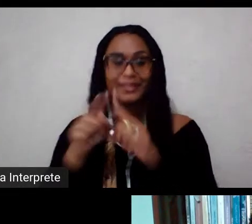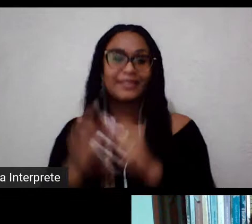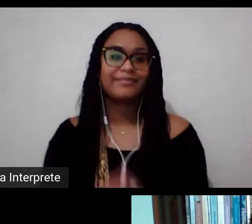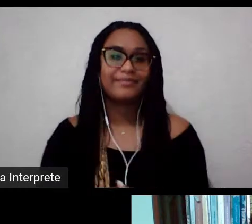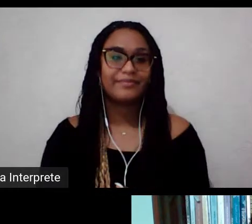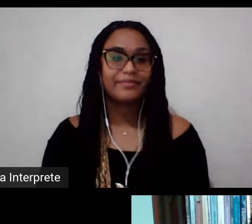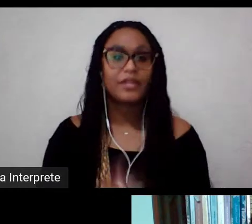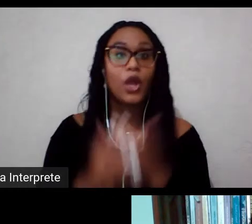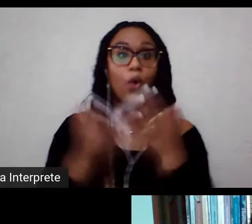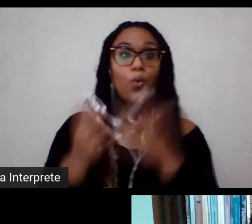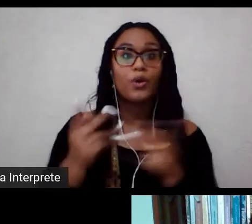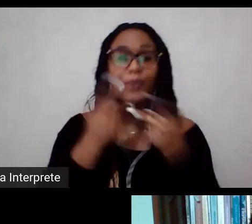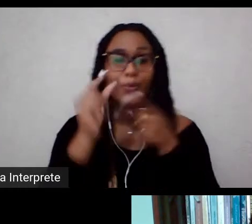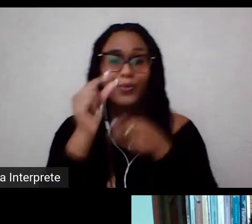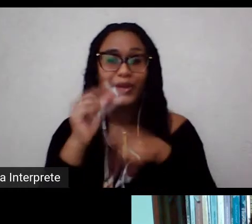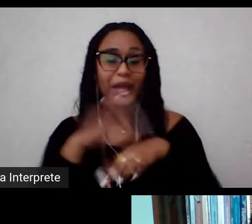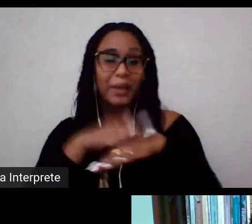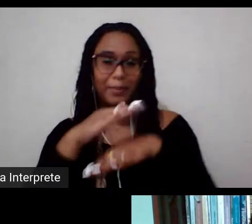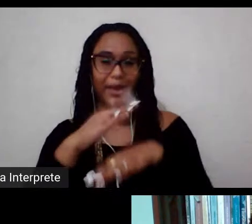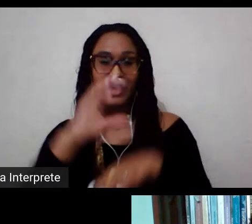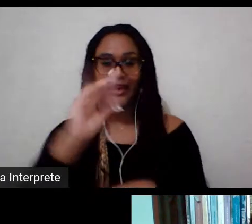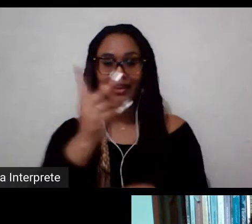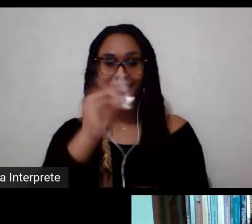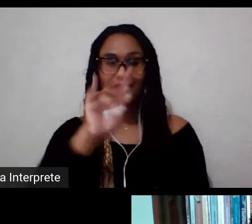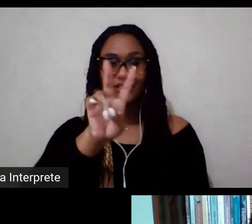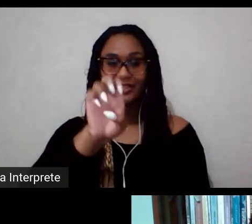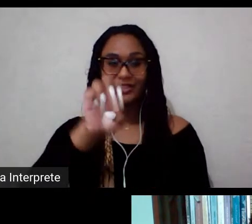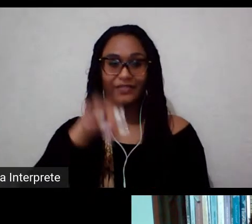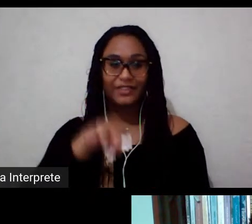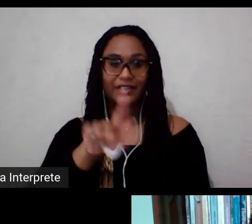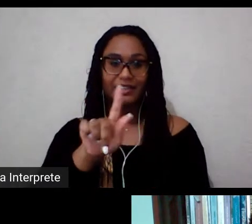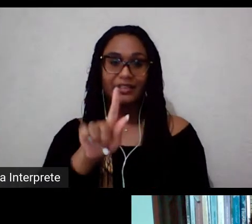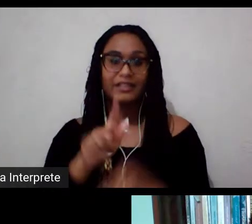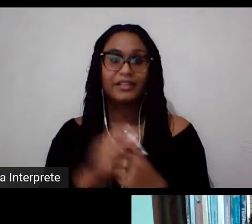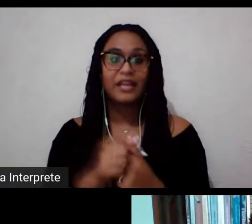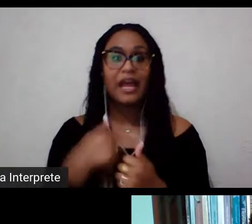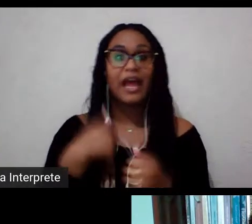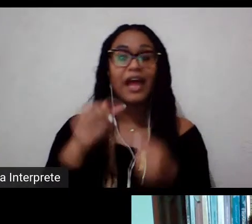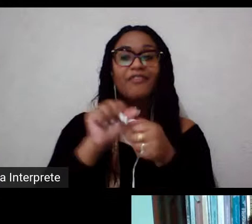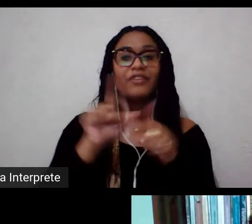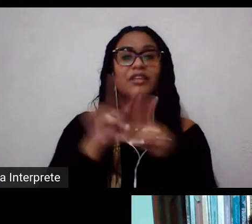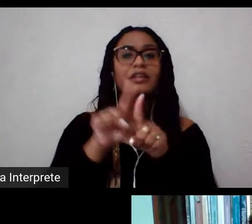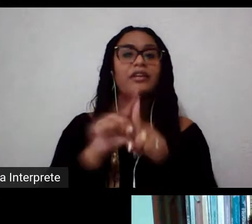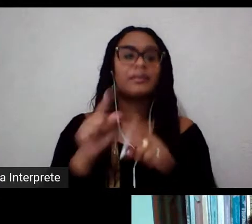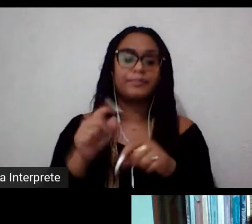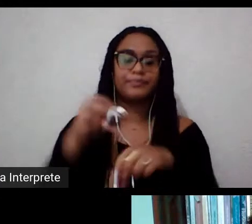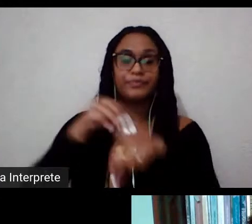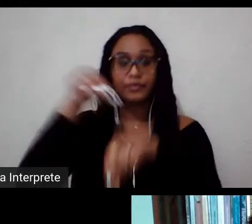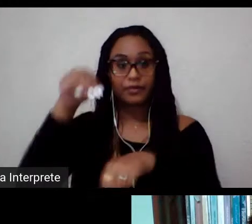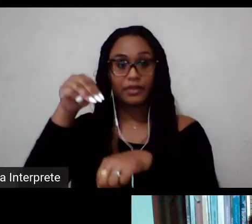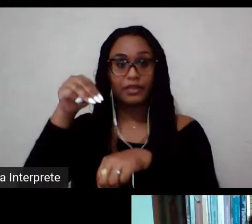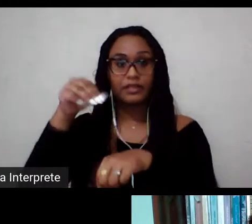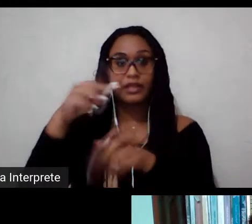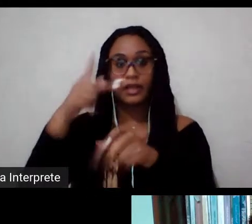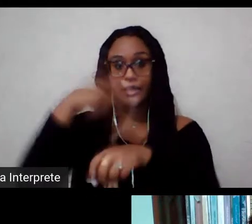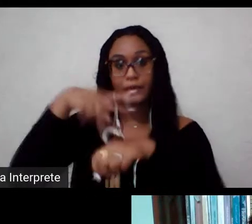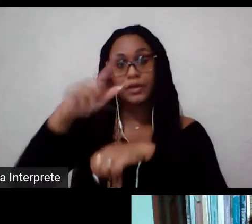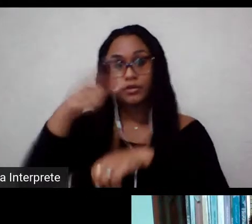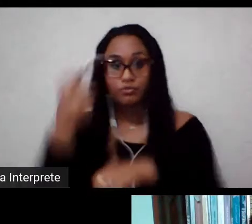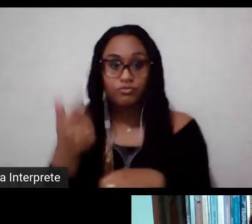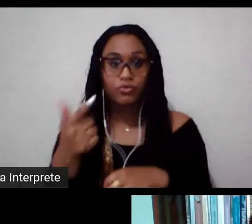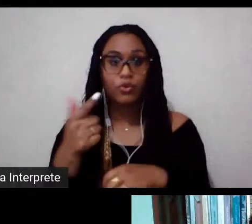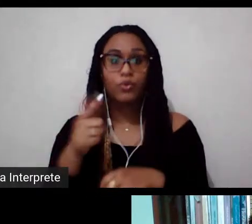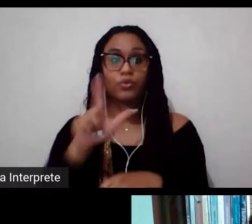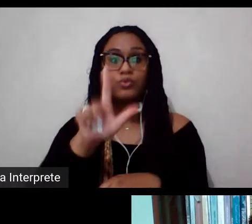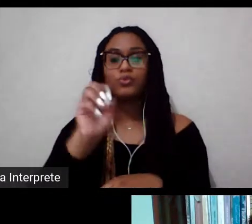mais sobre a Chivenin. Eu fiz mestrado em jornalismo esportivo internacional na St. Mary's University de Londres,